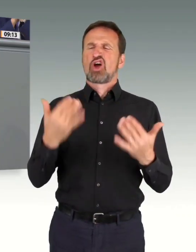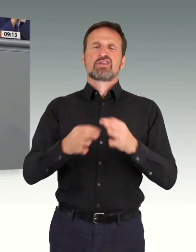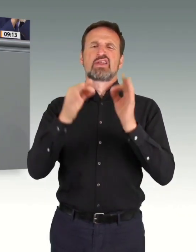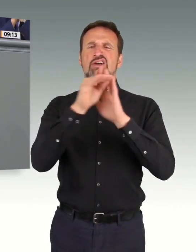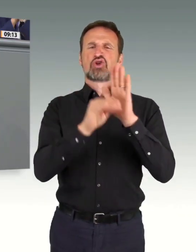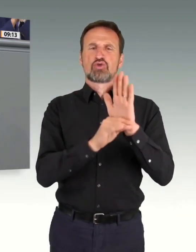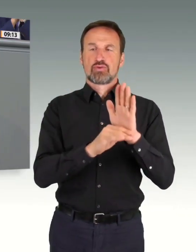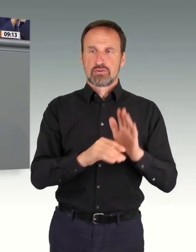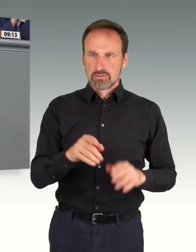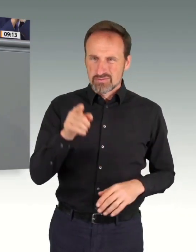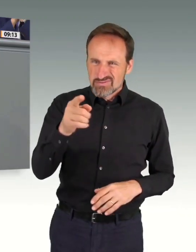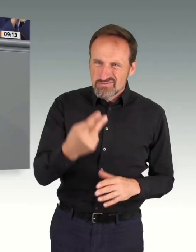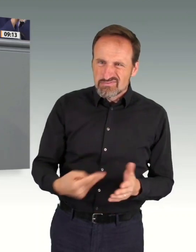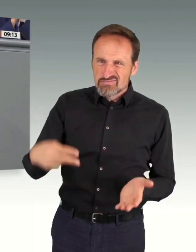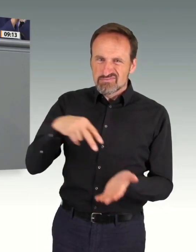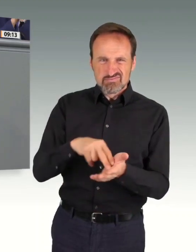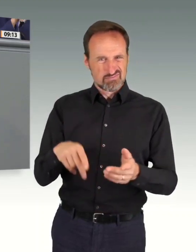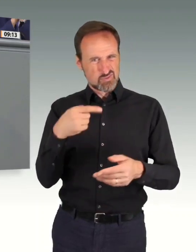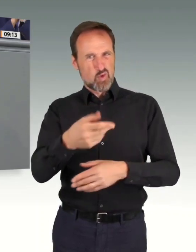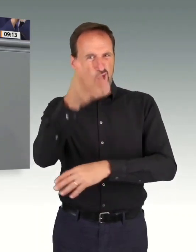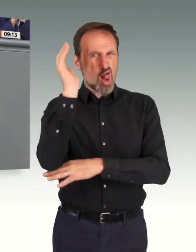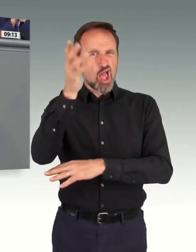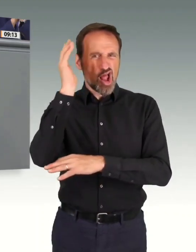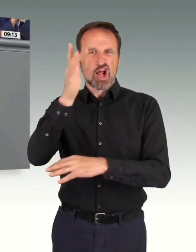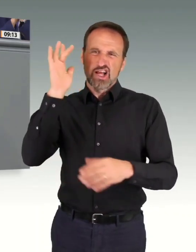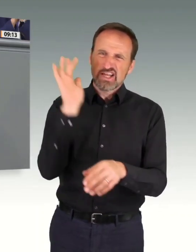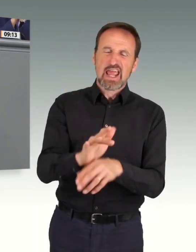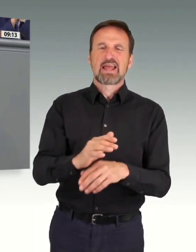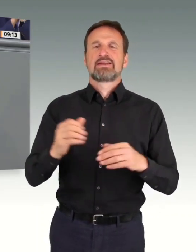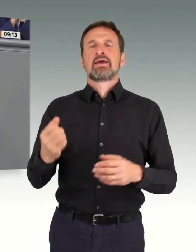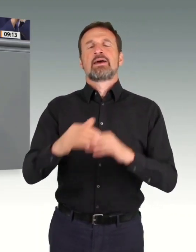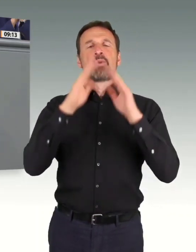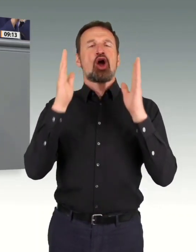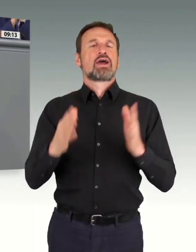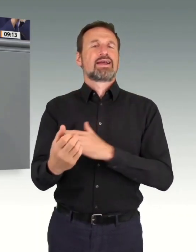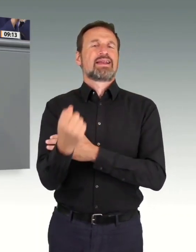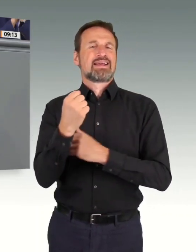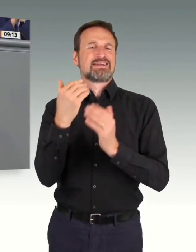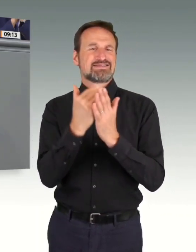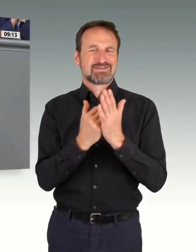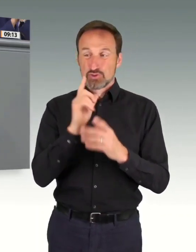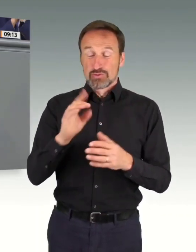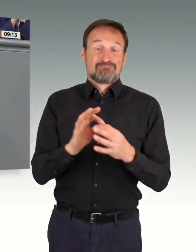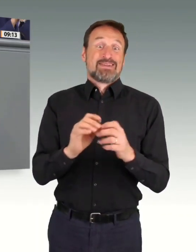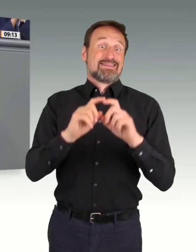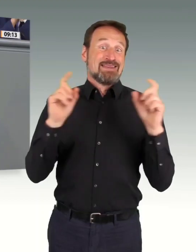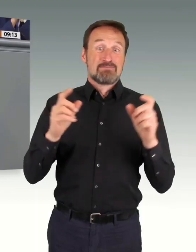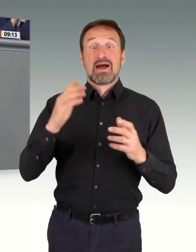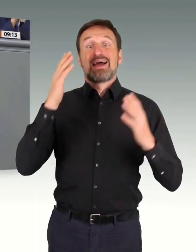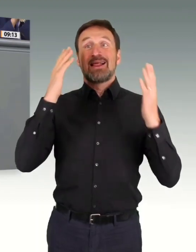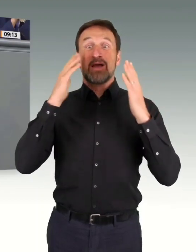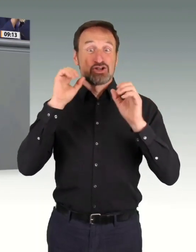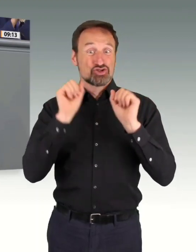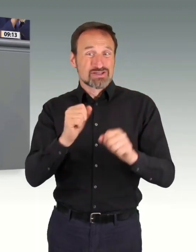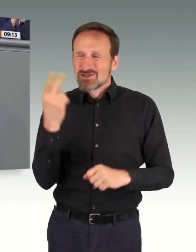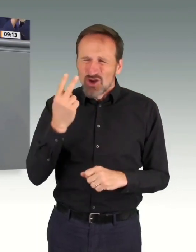so eine Rede halten gegen das Gebäudeenergiegesetz. Gut, dass Sie in Sachen Klimaschutz sowieso alles kaputtmachen wollen, das ist eine Erfahrung,